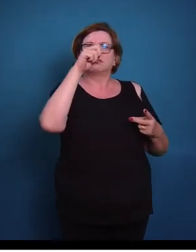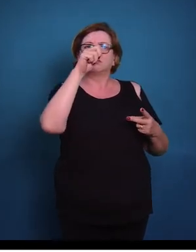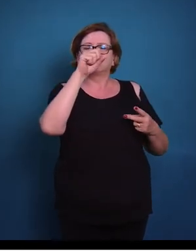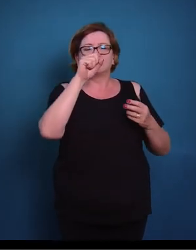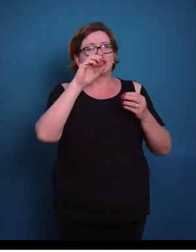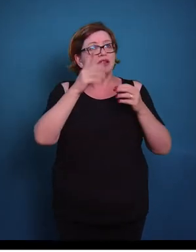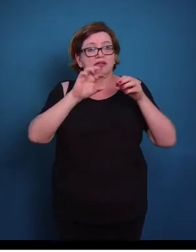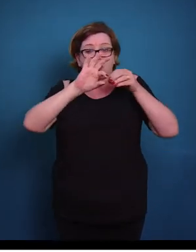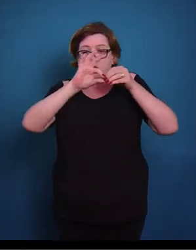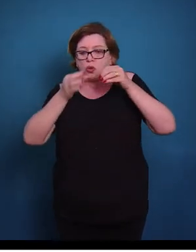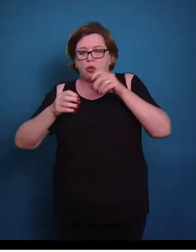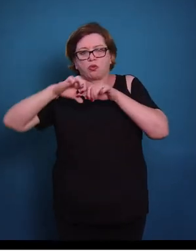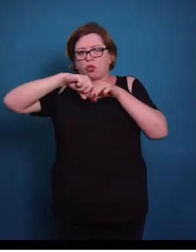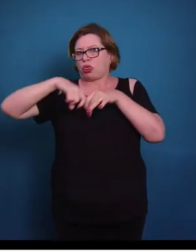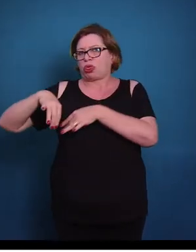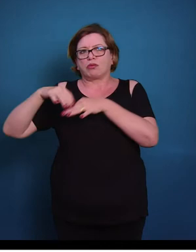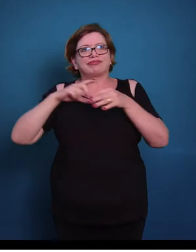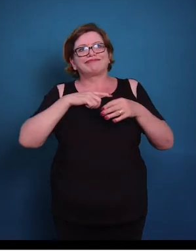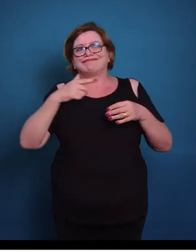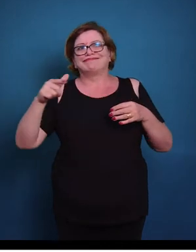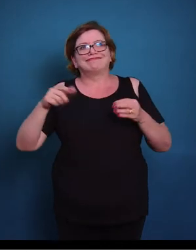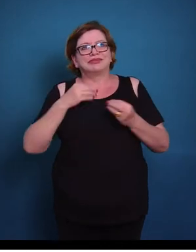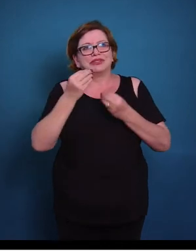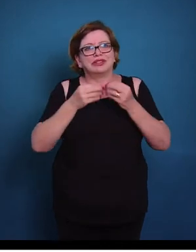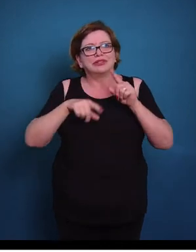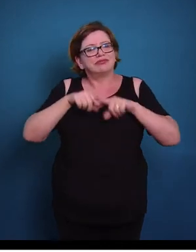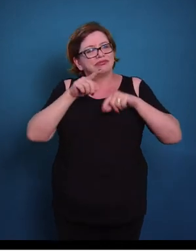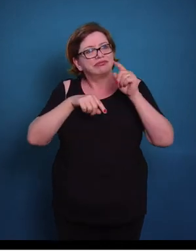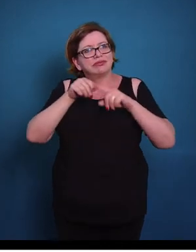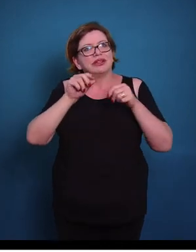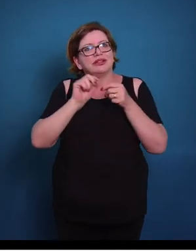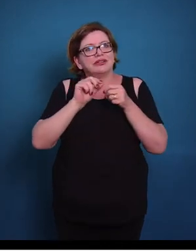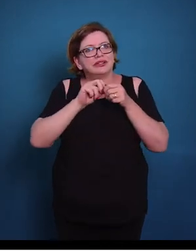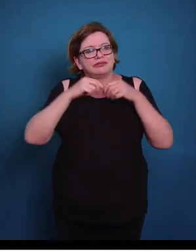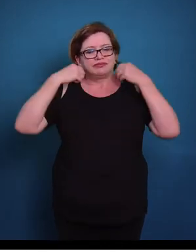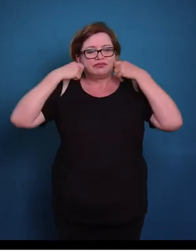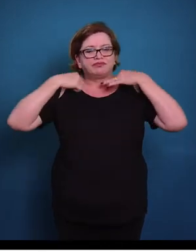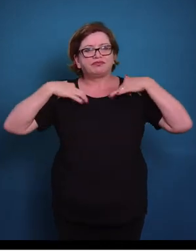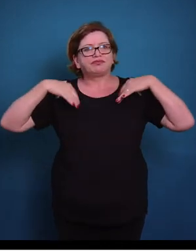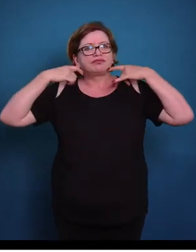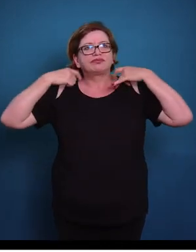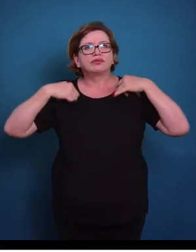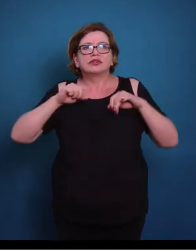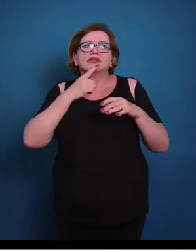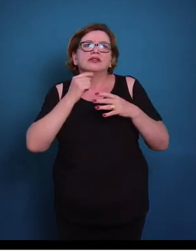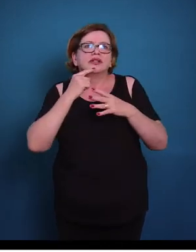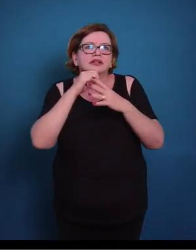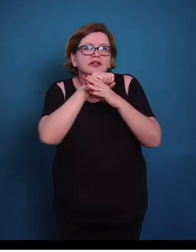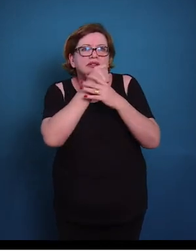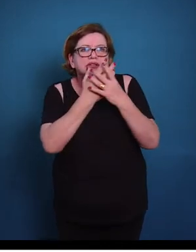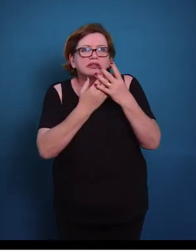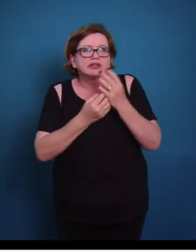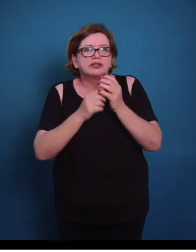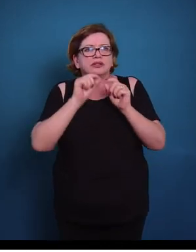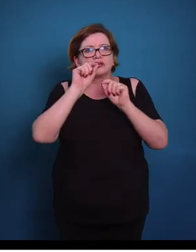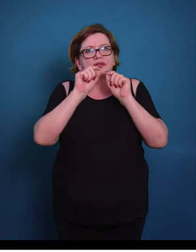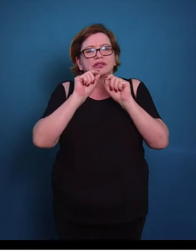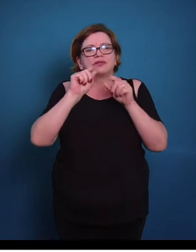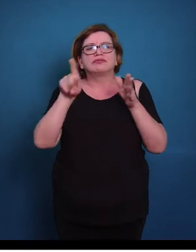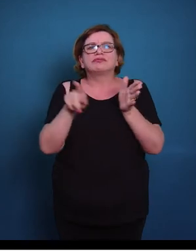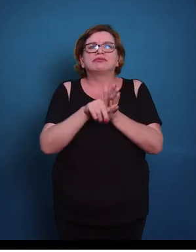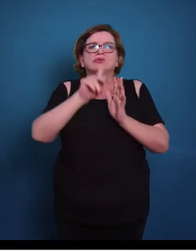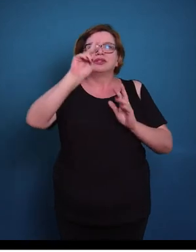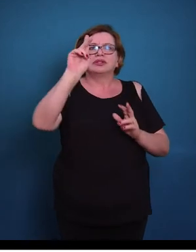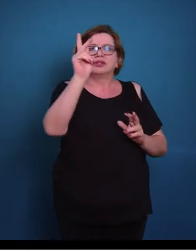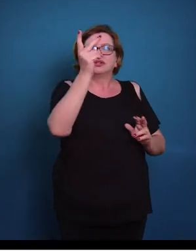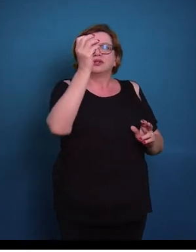secreção. O que acontece é que o material, nesse caso produzido, vai ser secretado diretamente na corrente sanguínea, que é o que nós chamamos de hormônio.